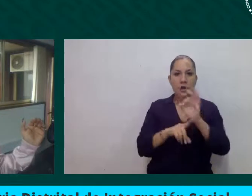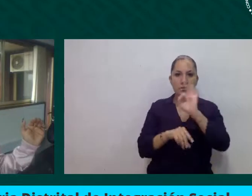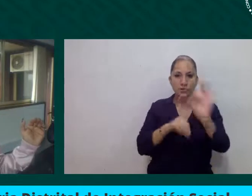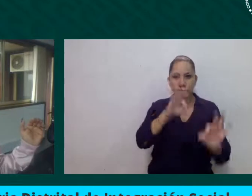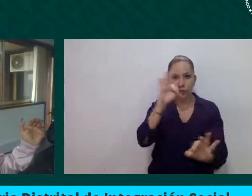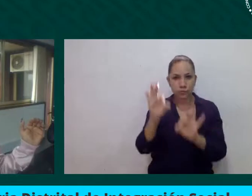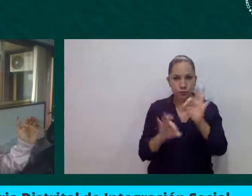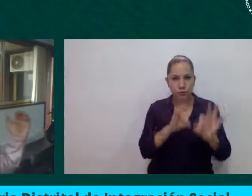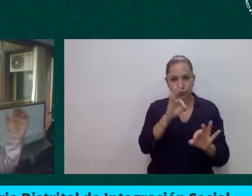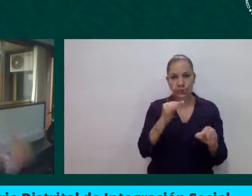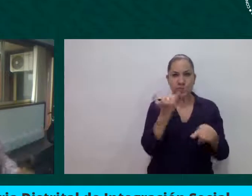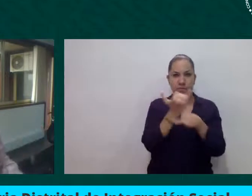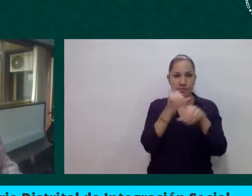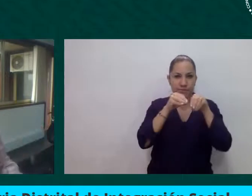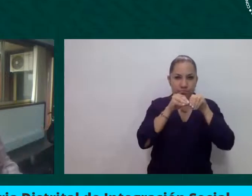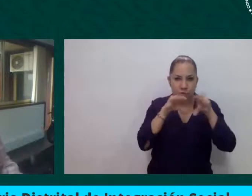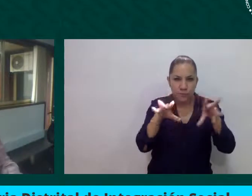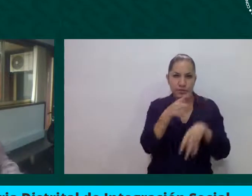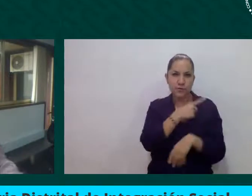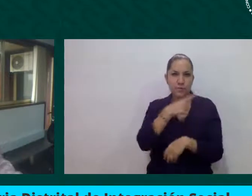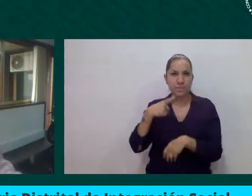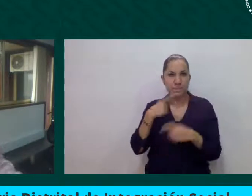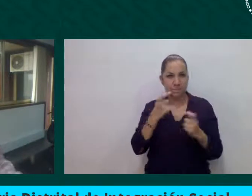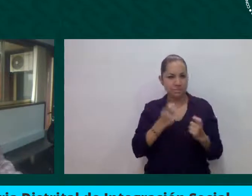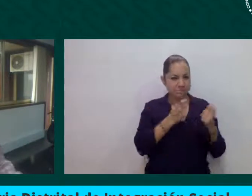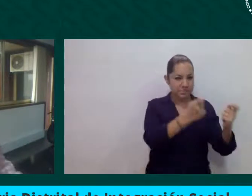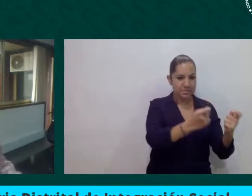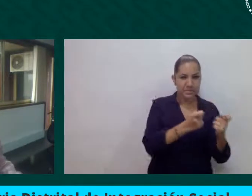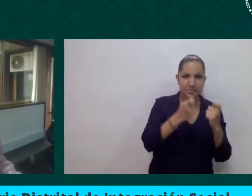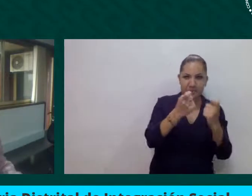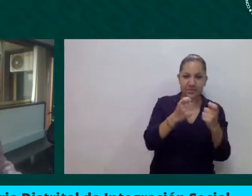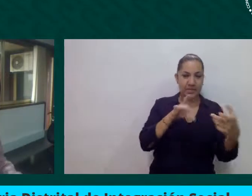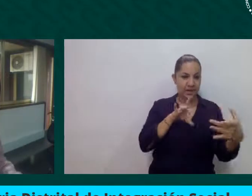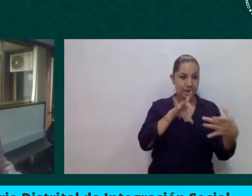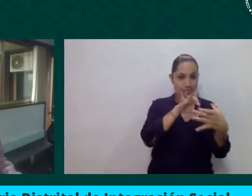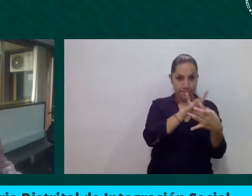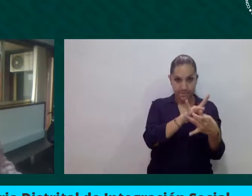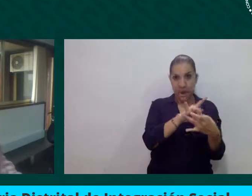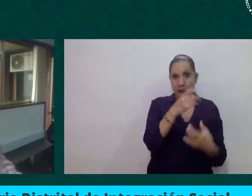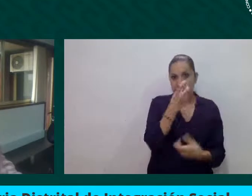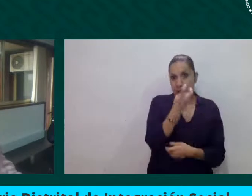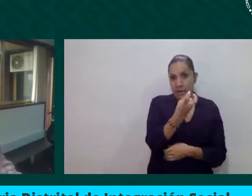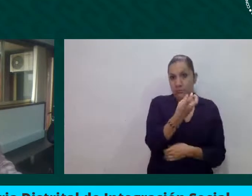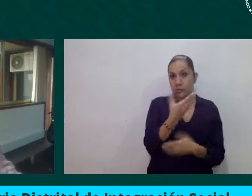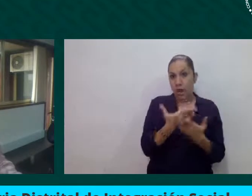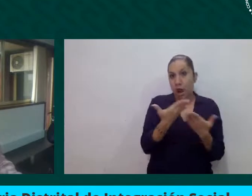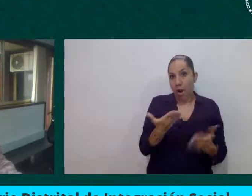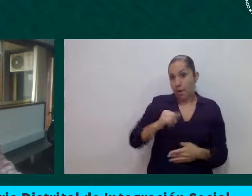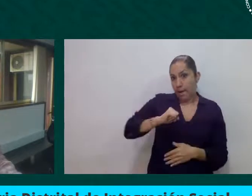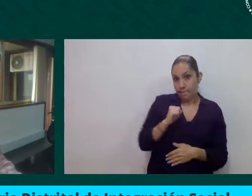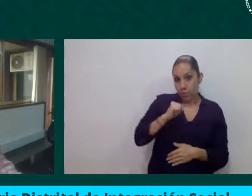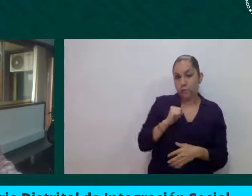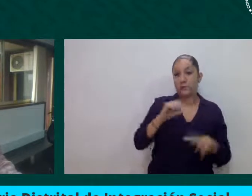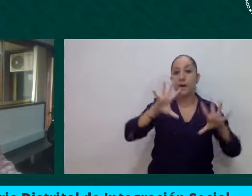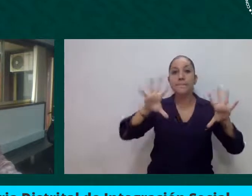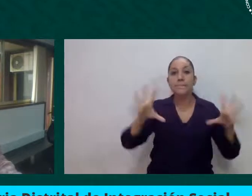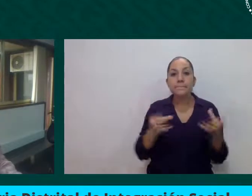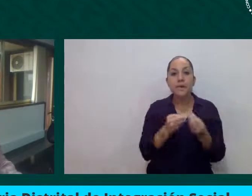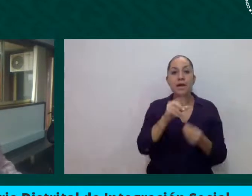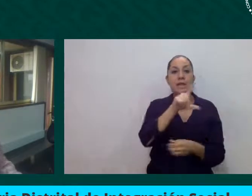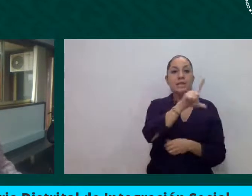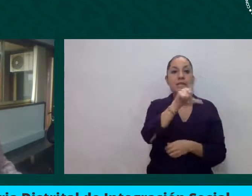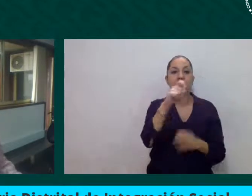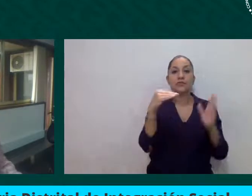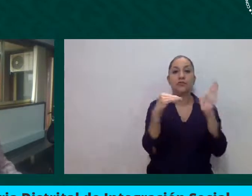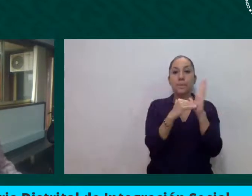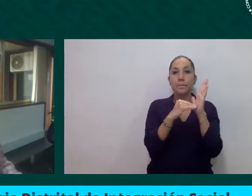Bogotá Solidaria en Casa, con la que hoy en Bogotá hemos llegado a 700 mil hogares con transferencias monetarias y hemos llegado a más de